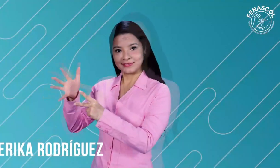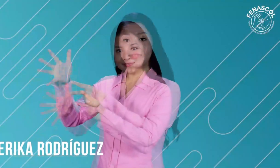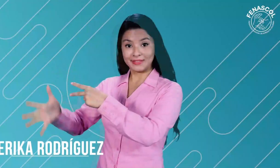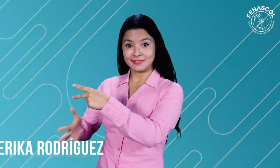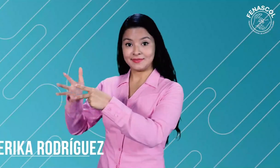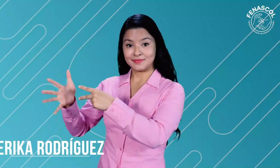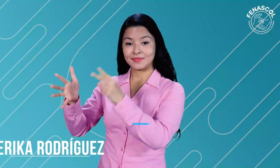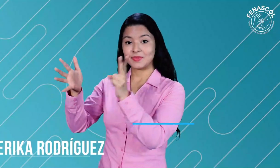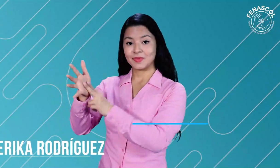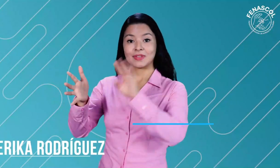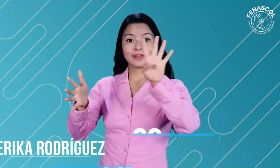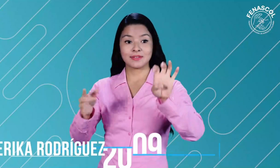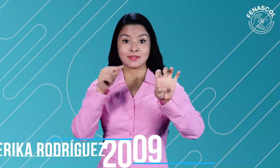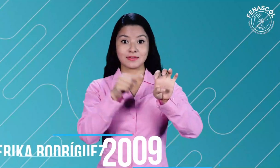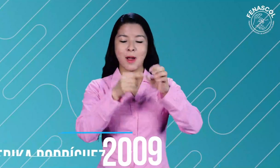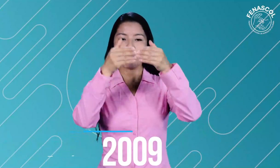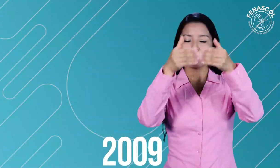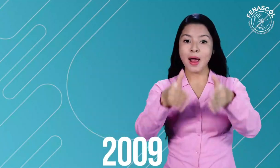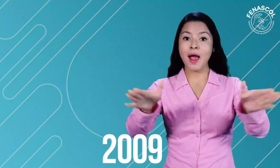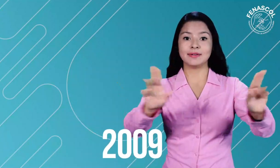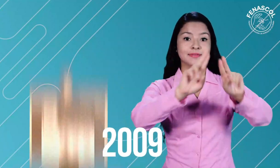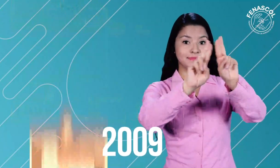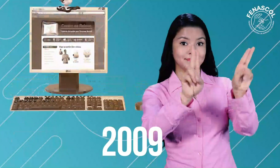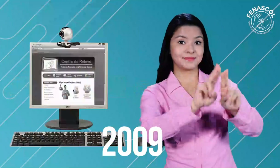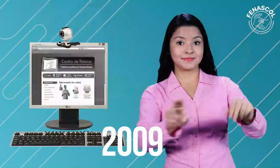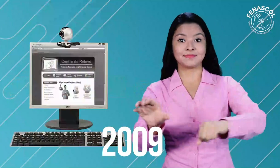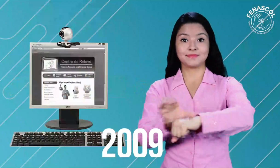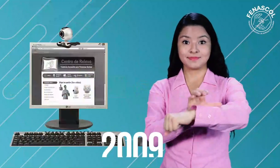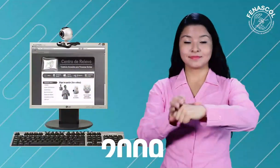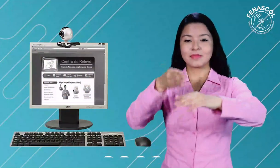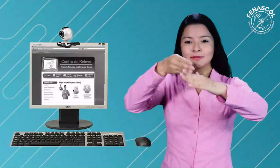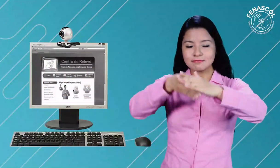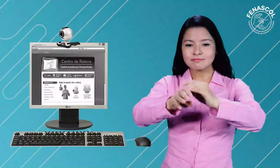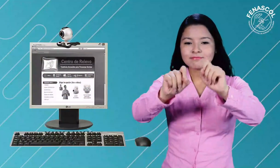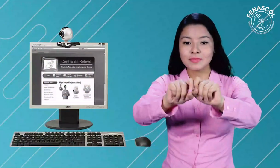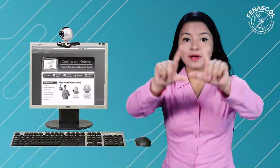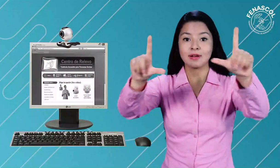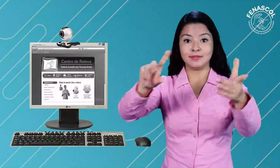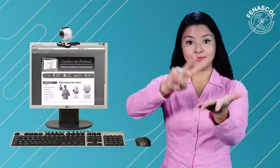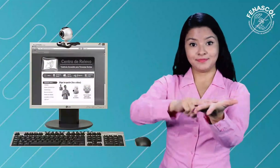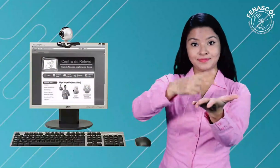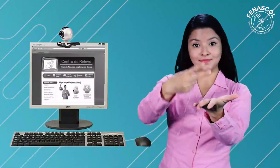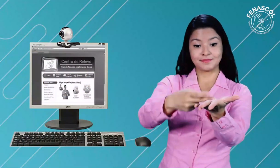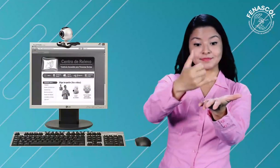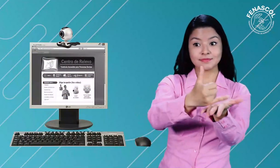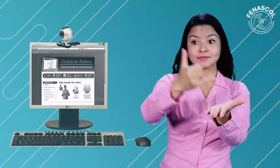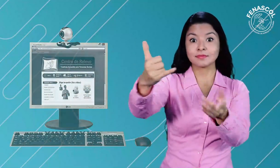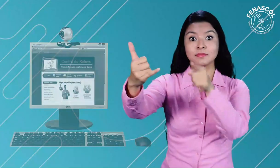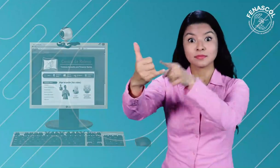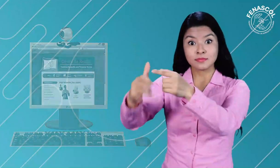esta opción de vídeo inicia en el año 2009 a través de la internet allí las personas se conectaban e inmediatamente se comunicaban con